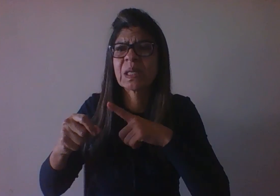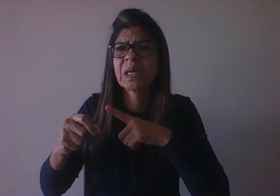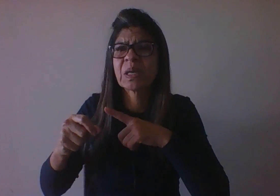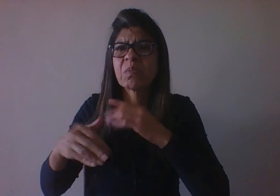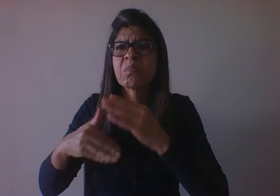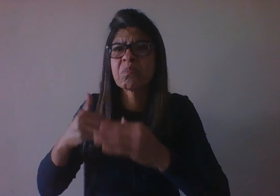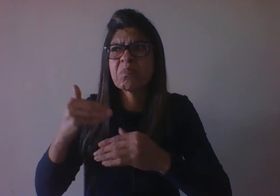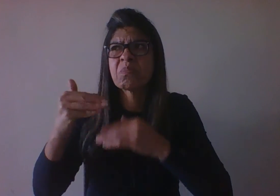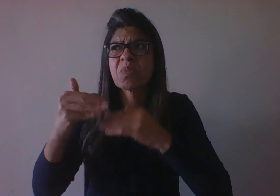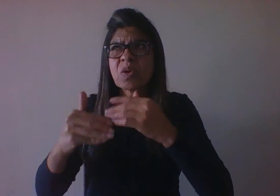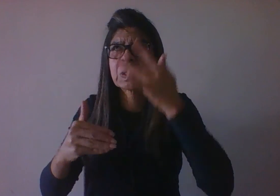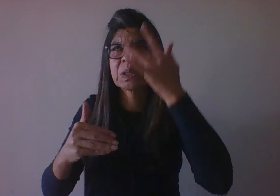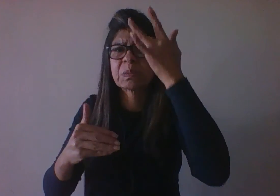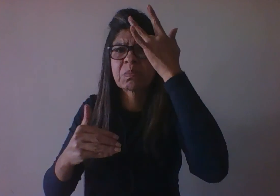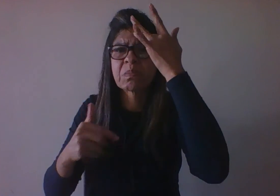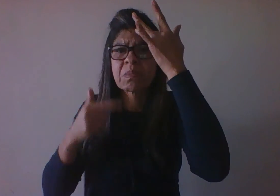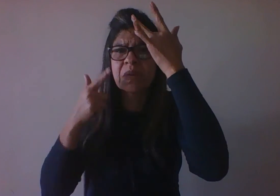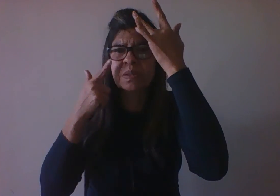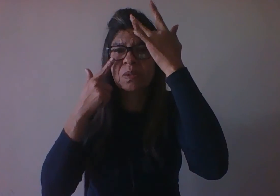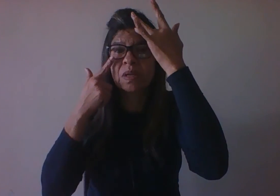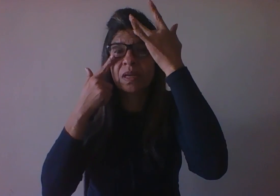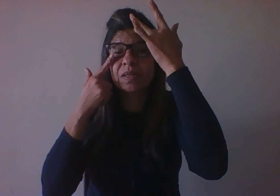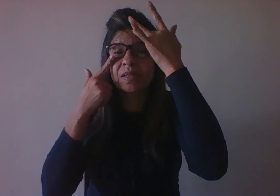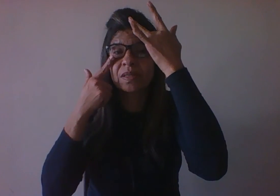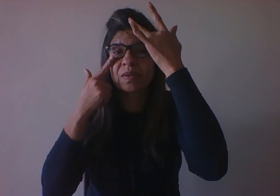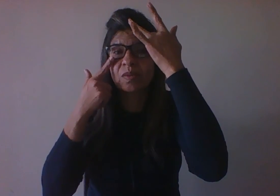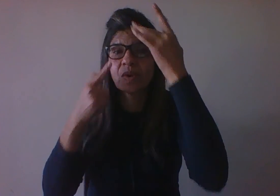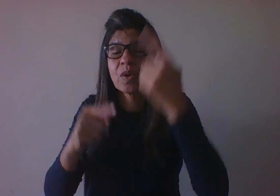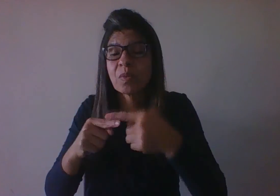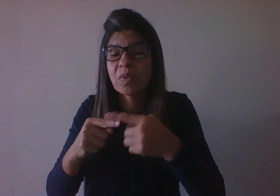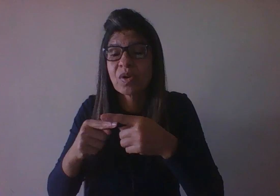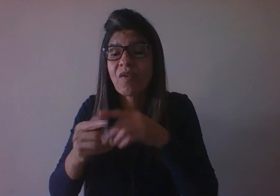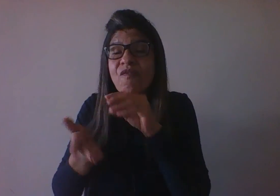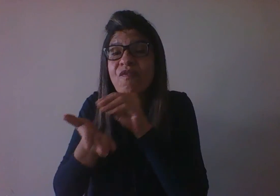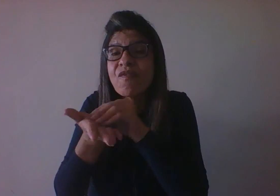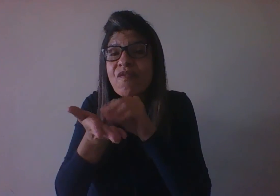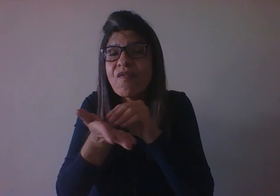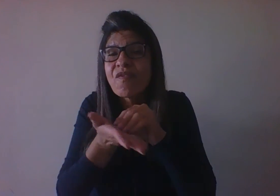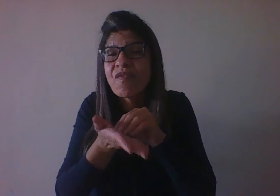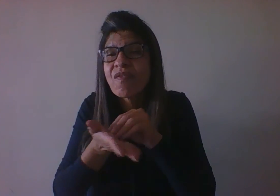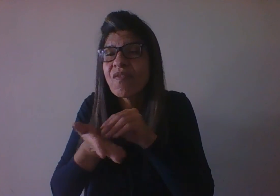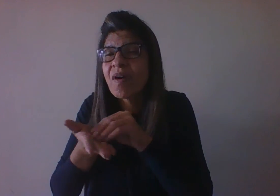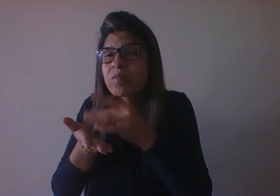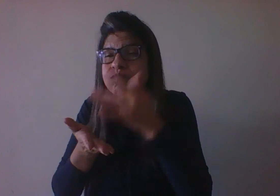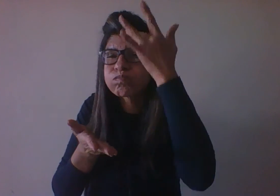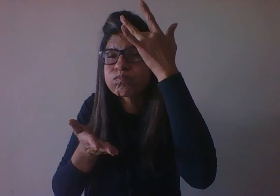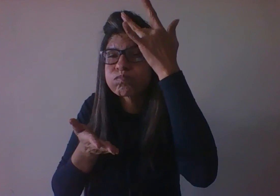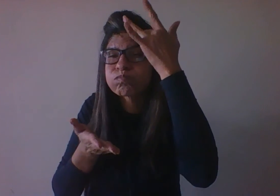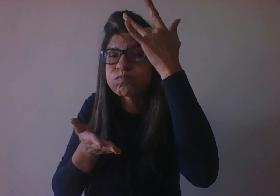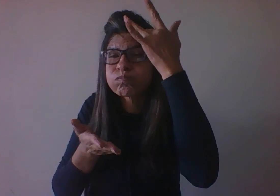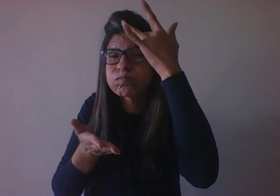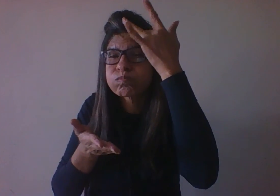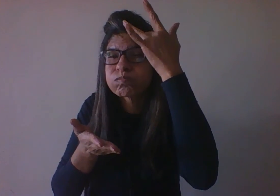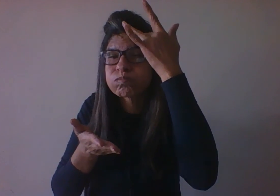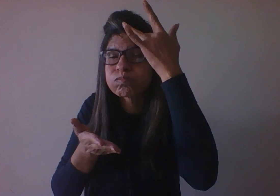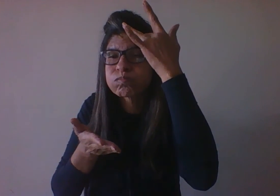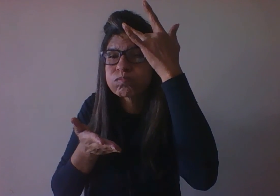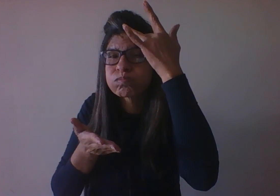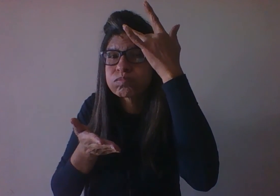ainda não está com a maturação sexual completa, logo ela não consegue direcionar essa libido, essa energia